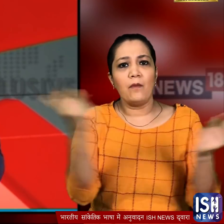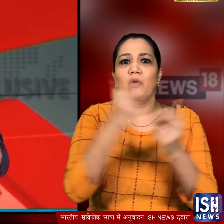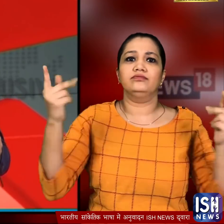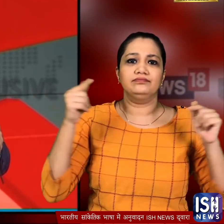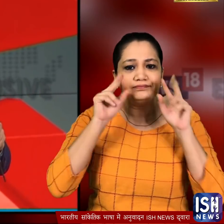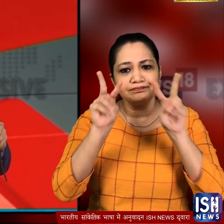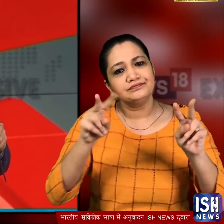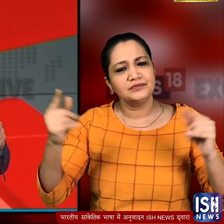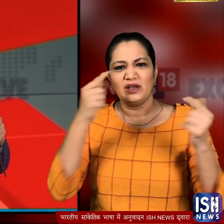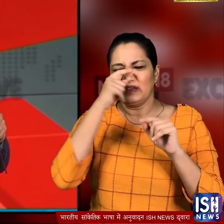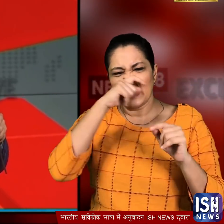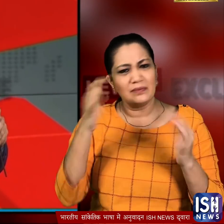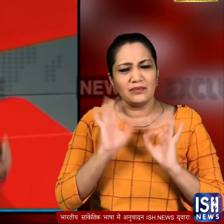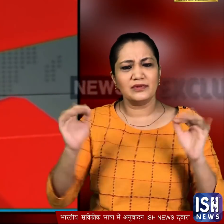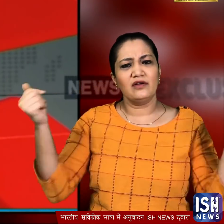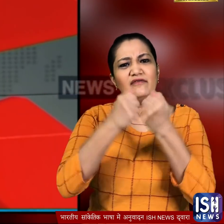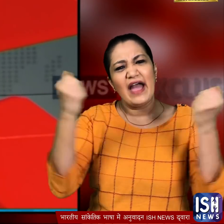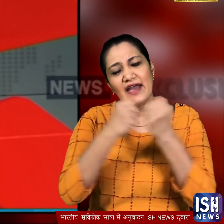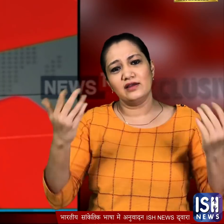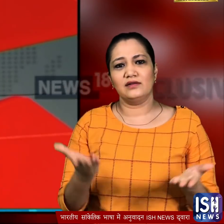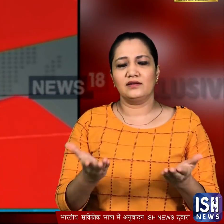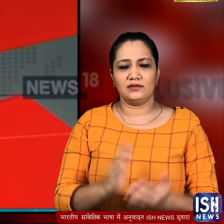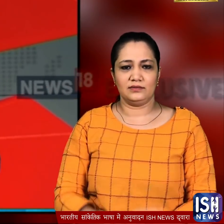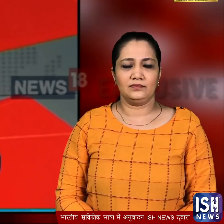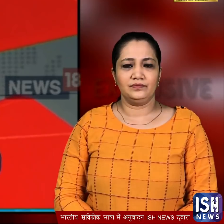दोनों अफसरों के बीच लात मुक्के चलने ले जिसकी वज़ए